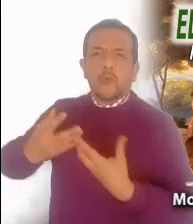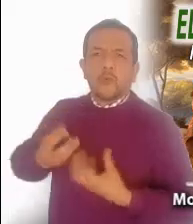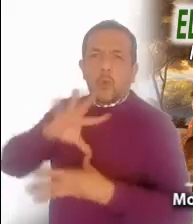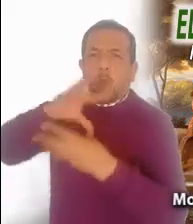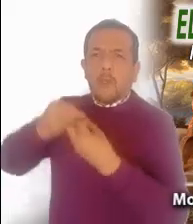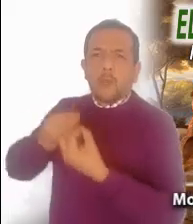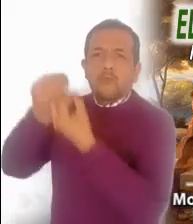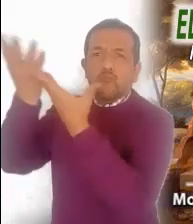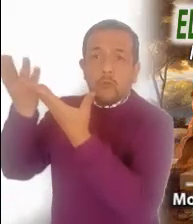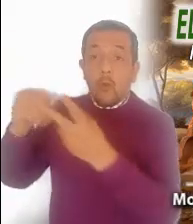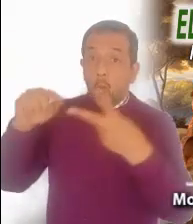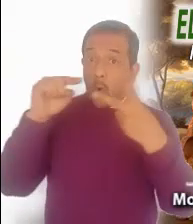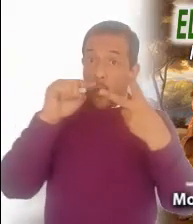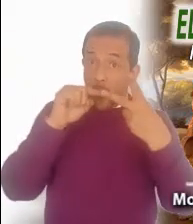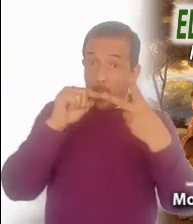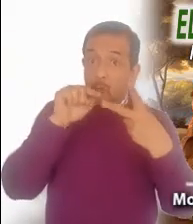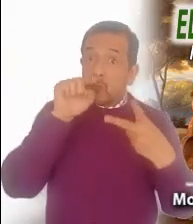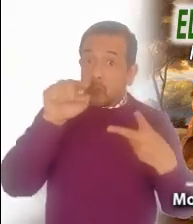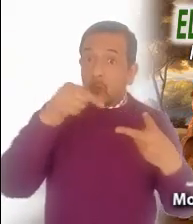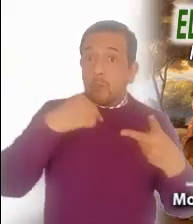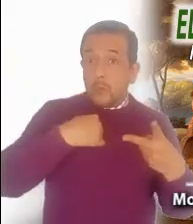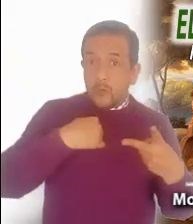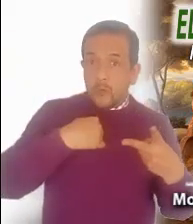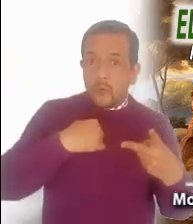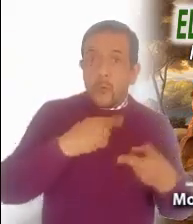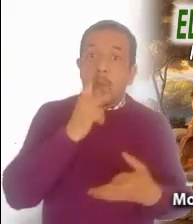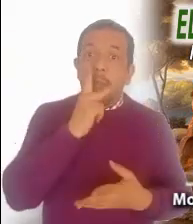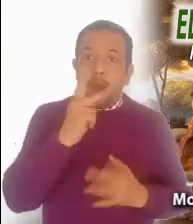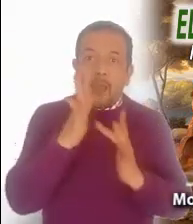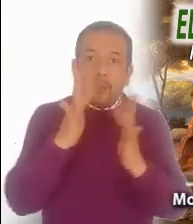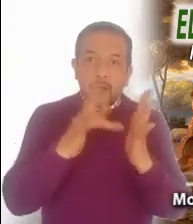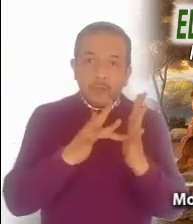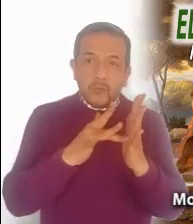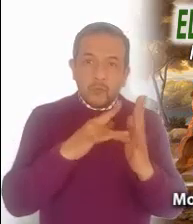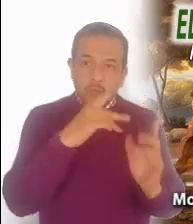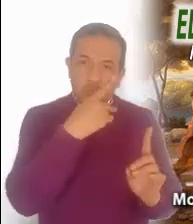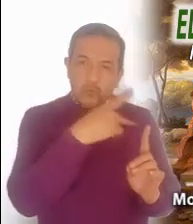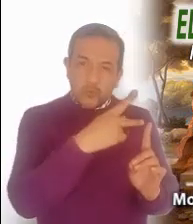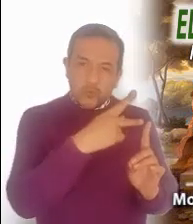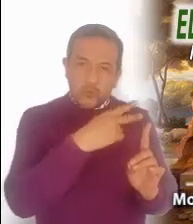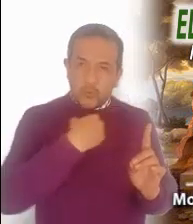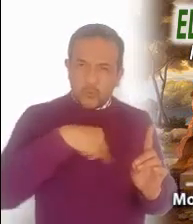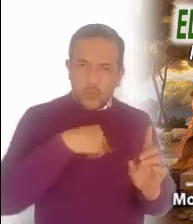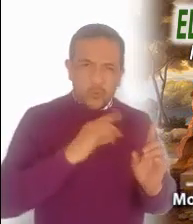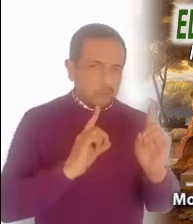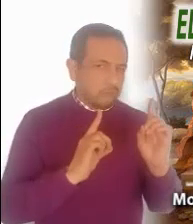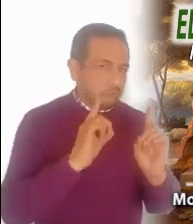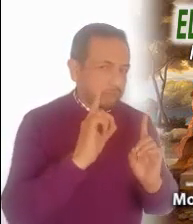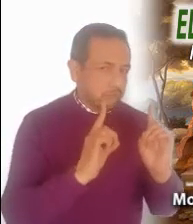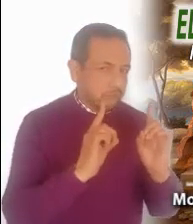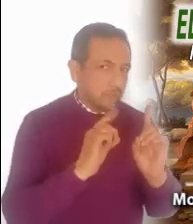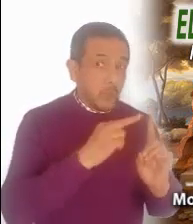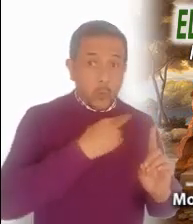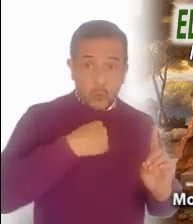Y la segunda, ¿cómo recibimos la palabra de Jesús? La cuestionamos,